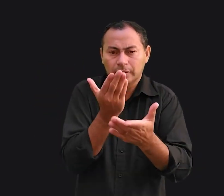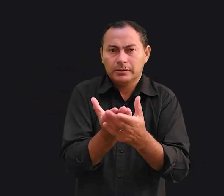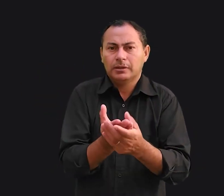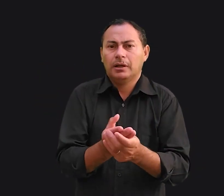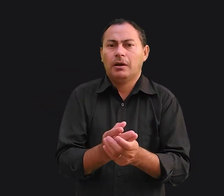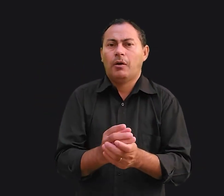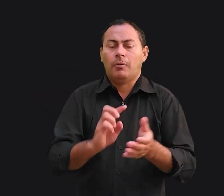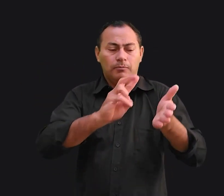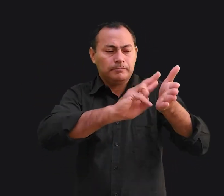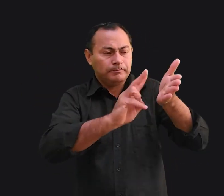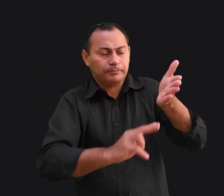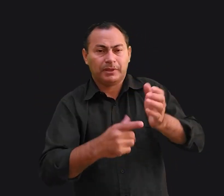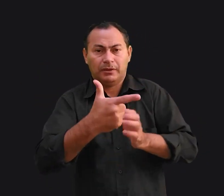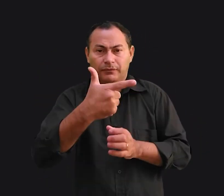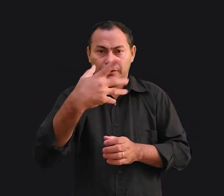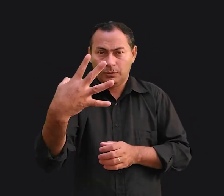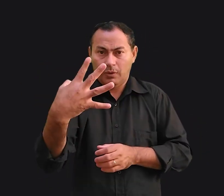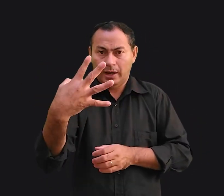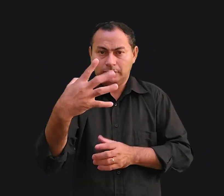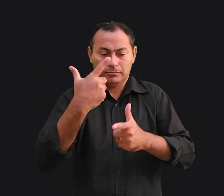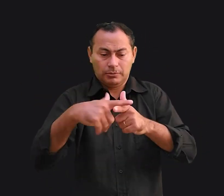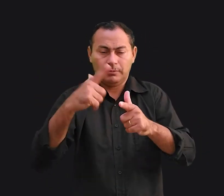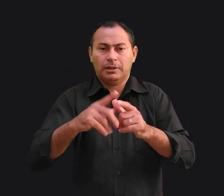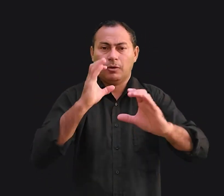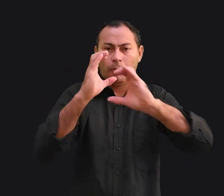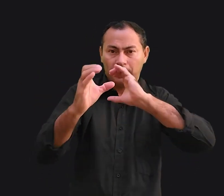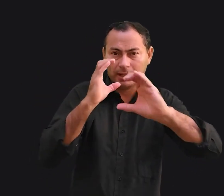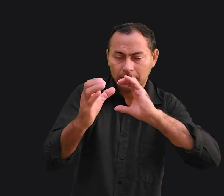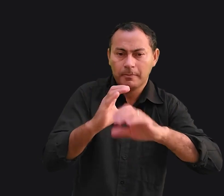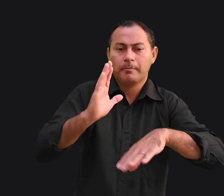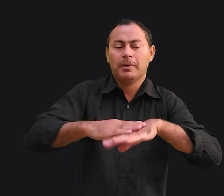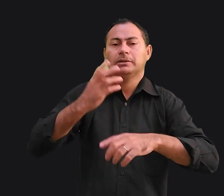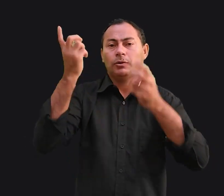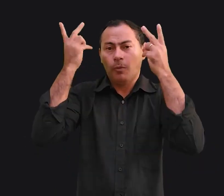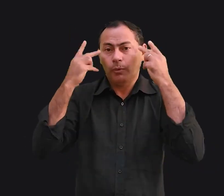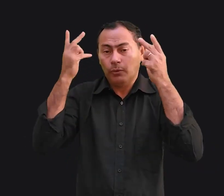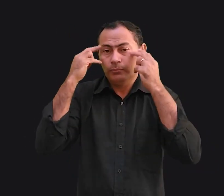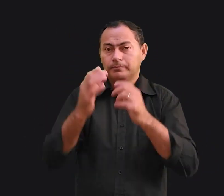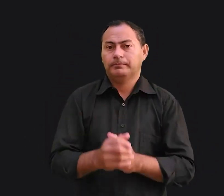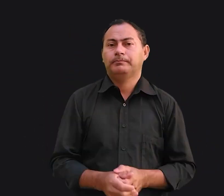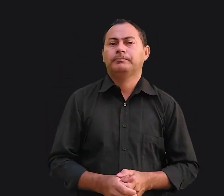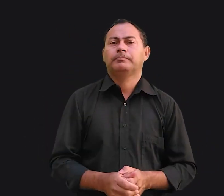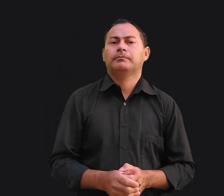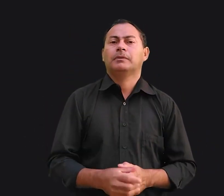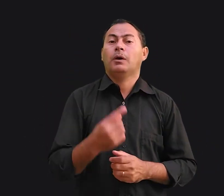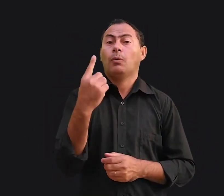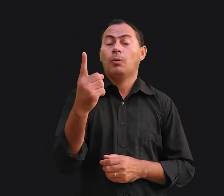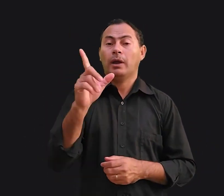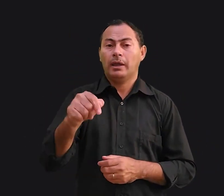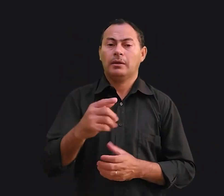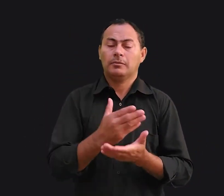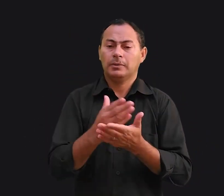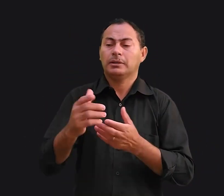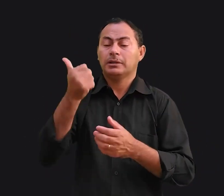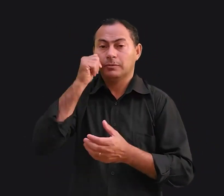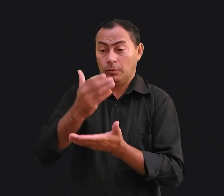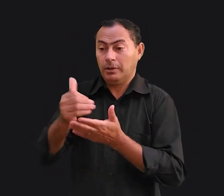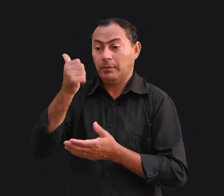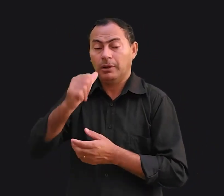Aqui está uma lista de vinte e quatro dos problemas de comunicação mais comuns. Um deles partiram das mulheres, outros